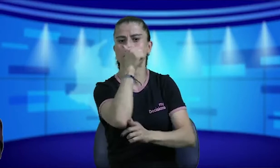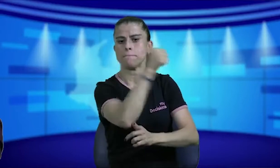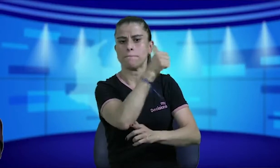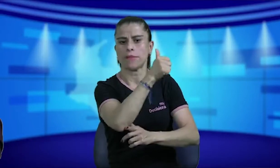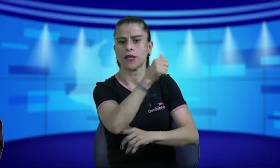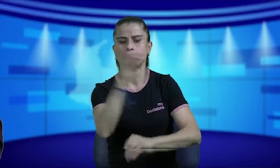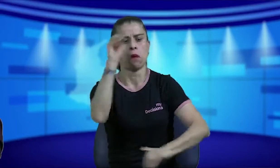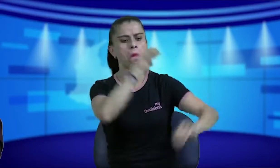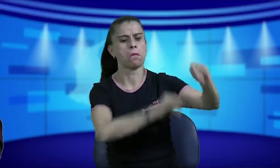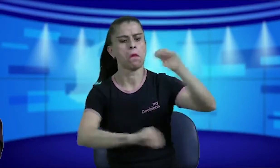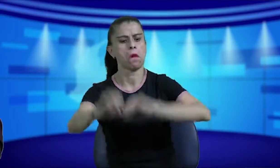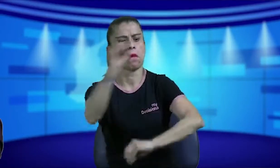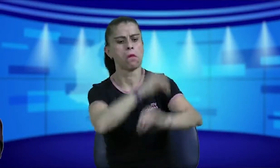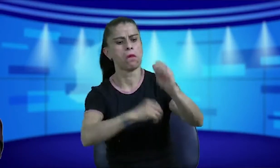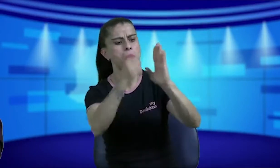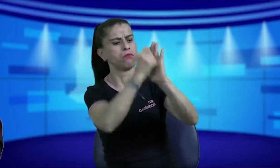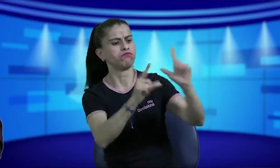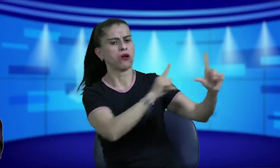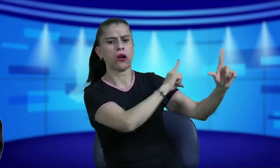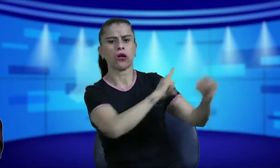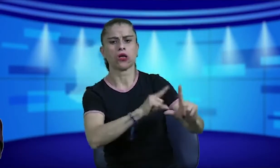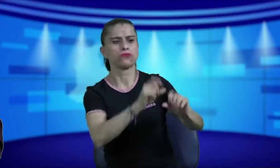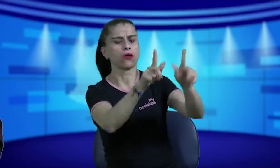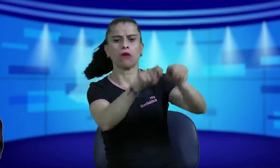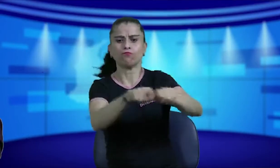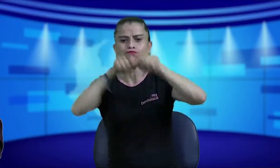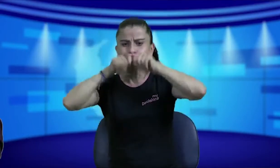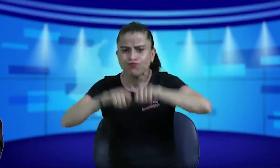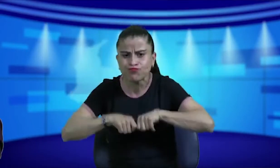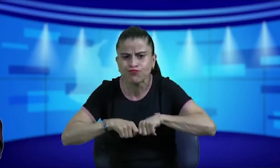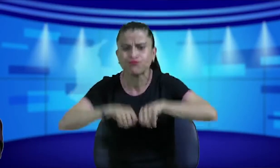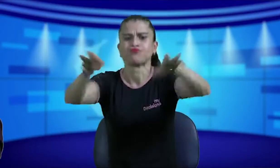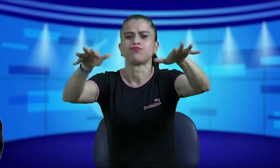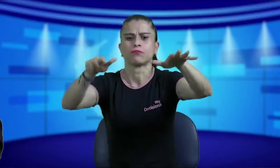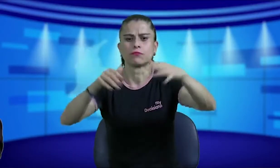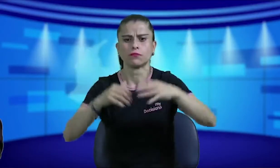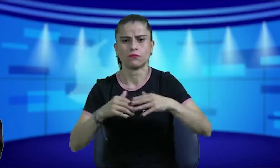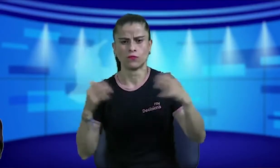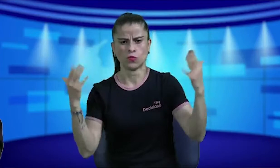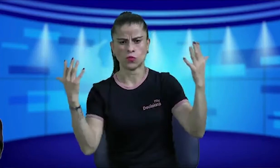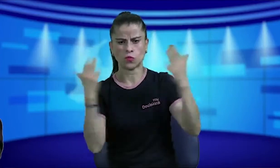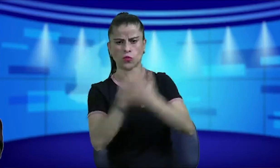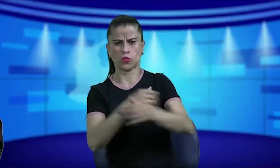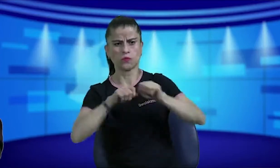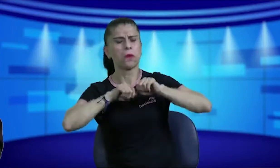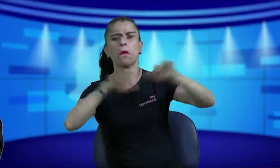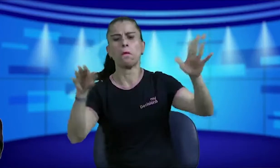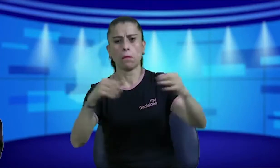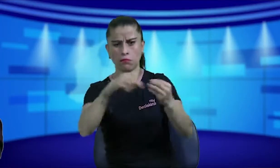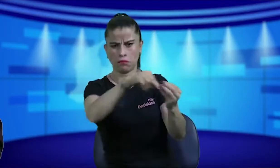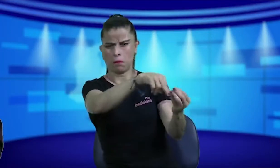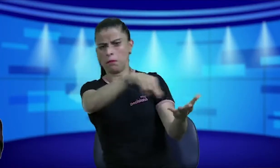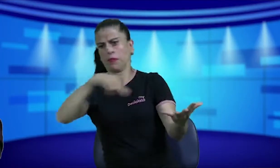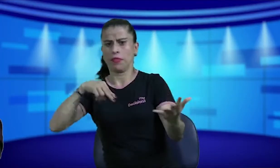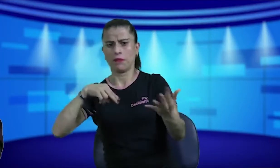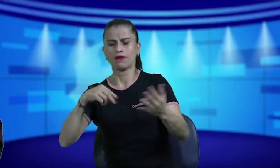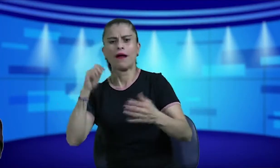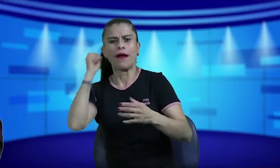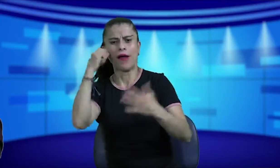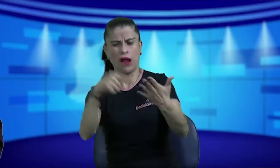diciembre ellos realizaron un texto y lo publicaron el caso es que lo publicaron y fue para nosotros